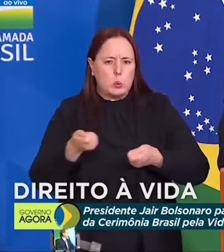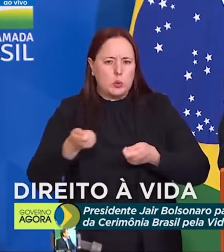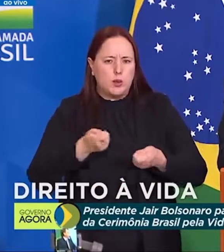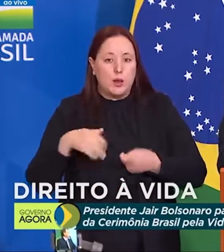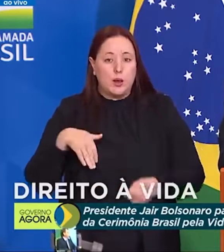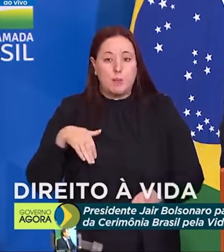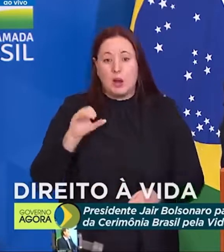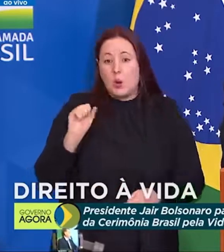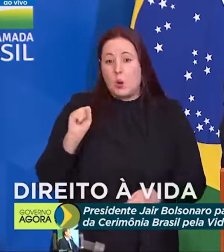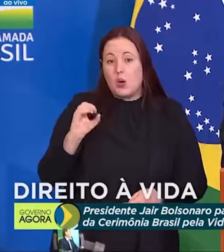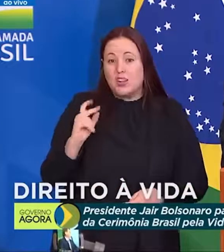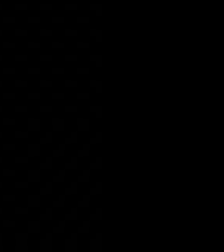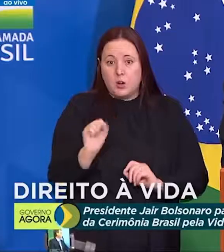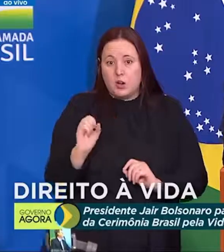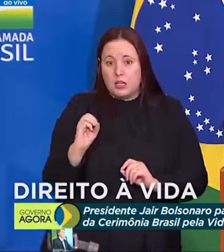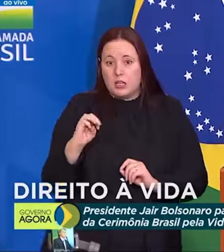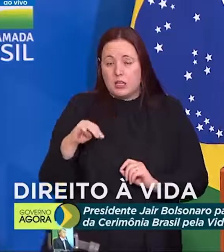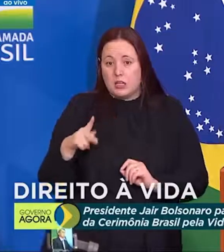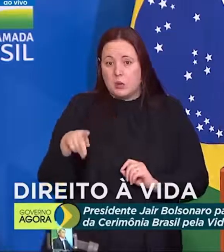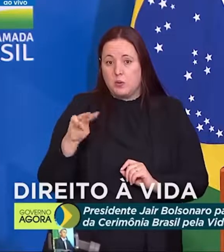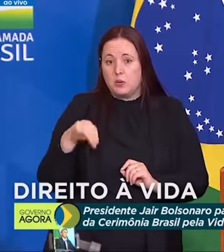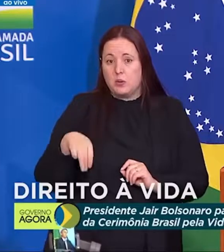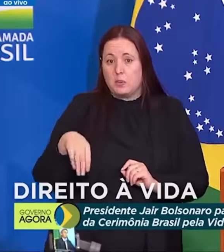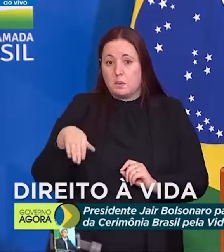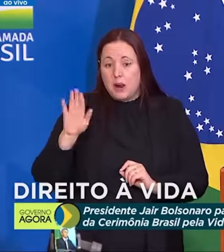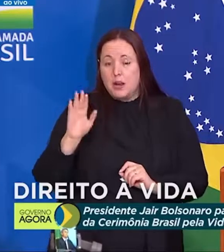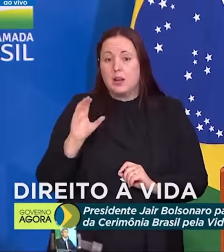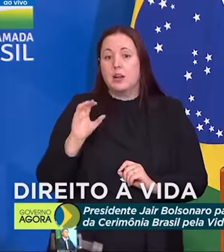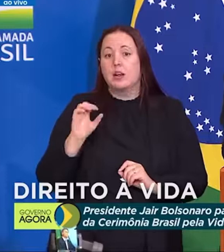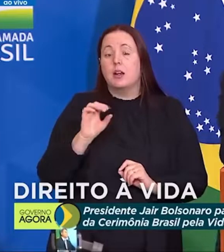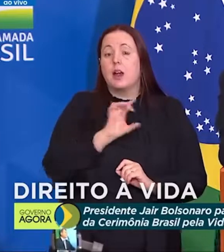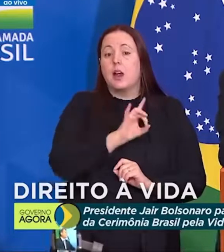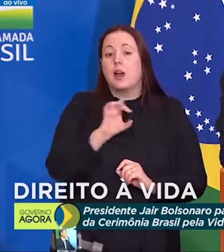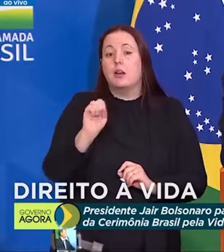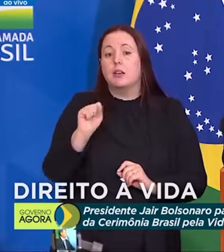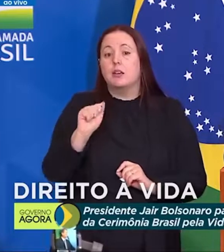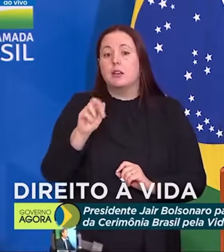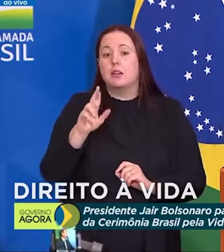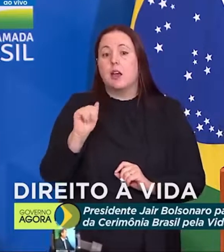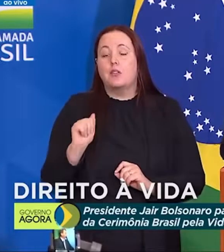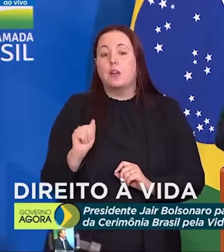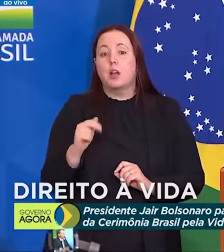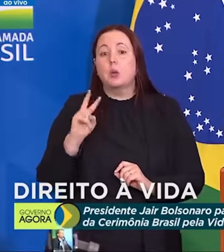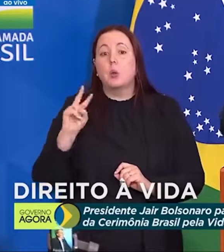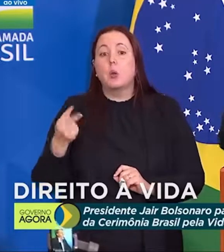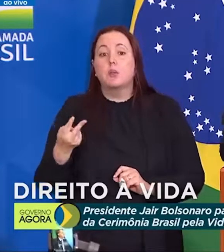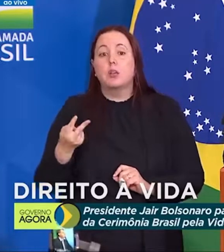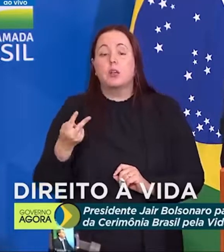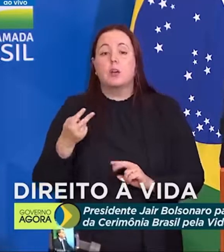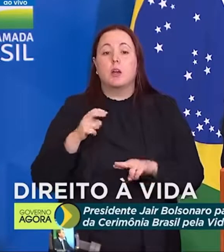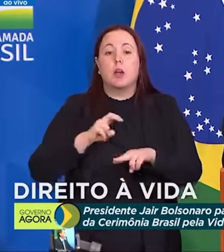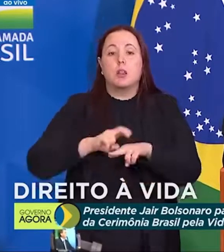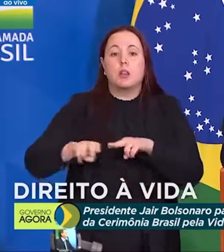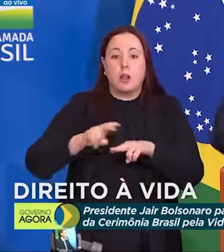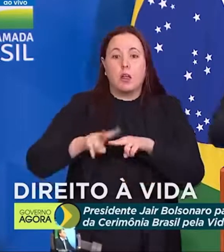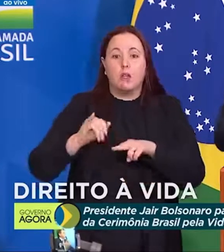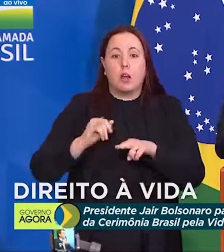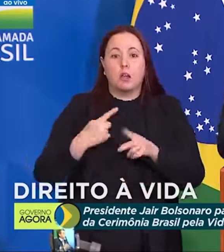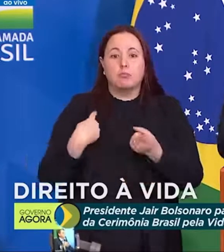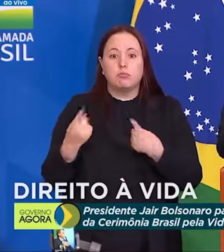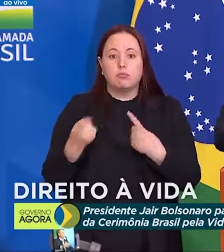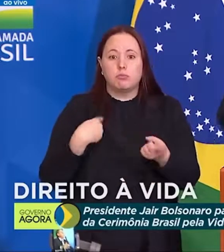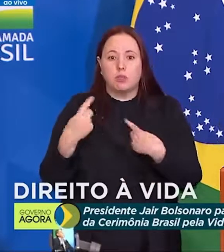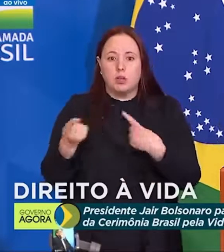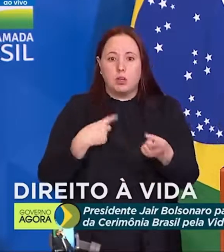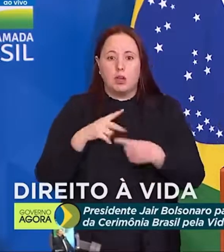80 quilômetros. Cada safra, dois mil caminhões bitrens passam por essa rodovia que